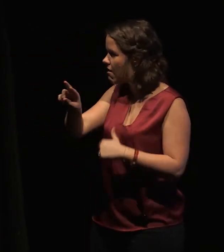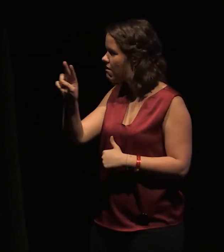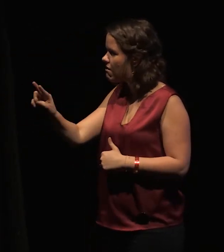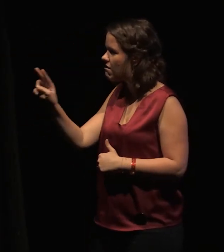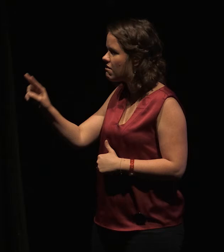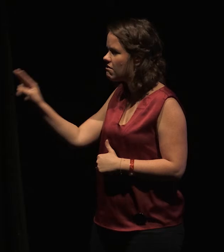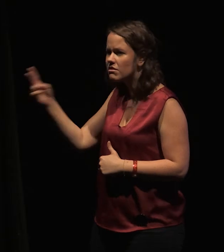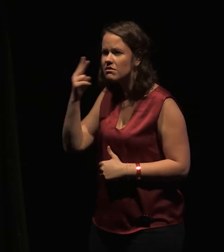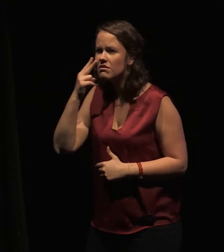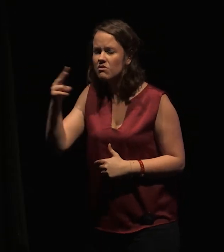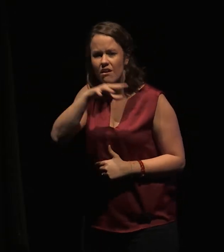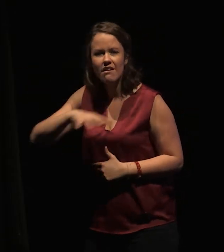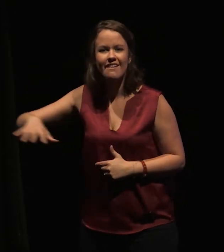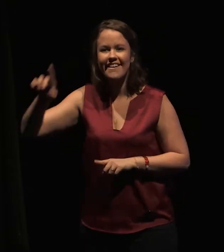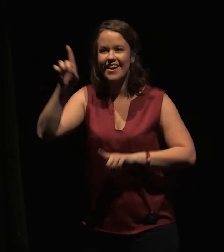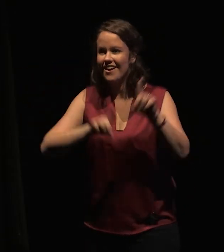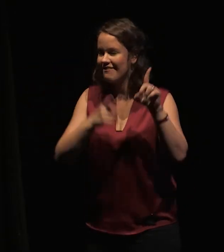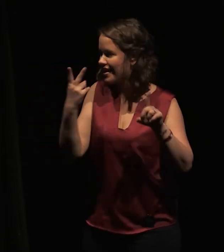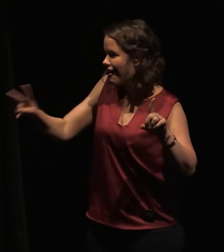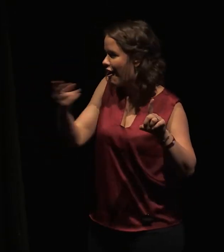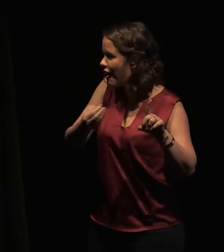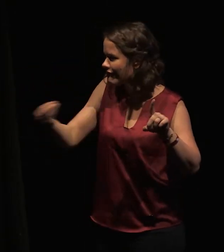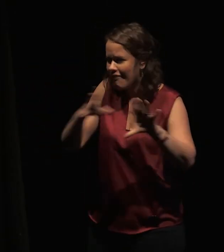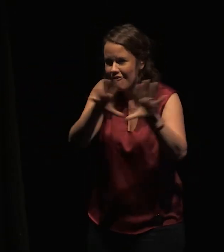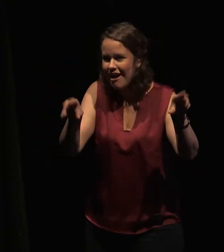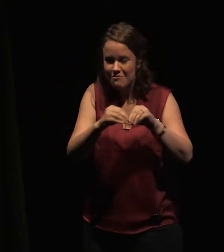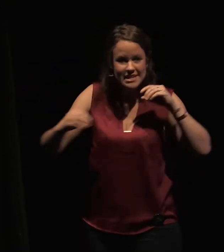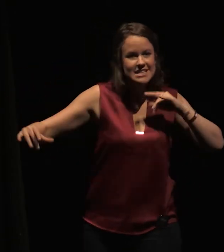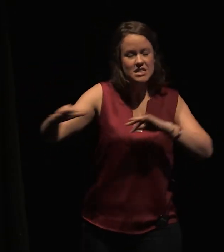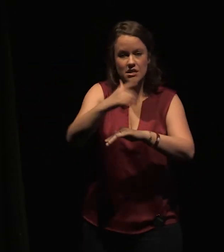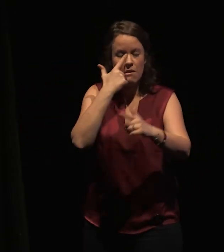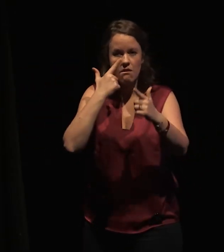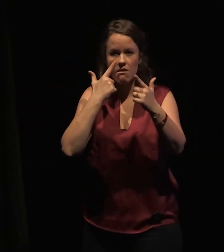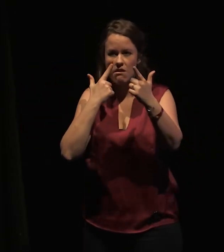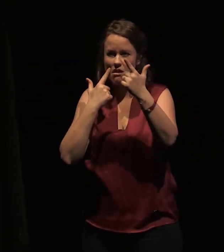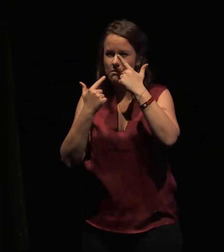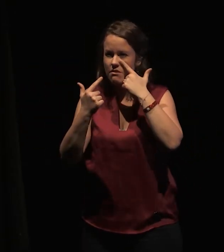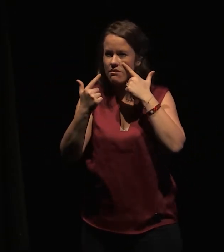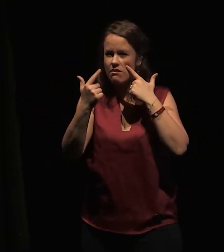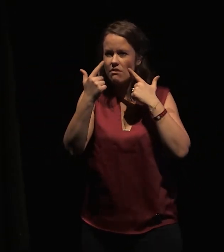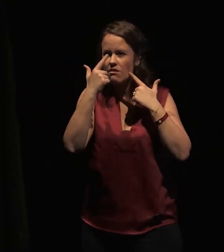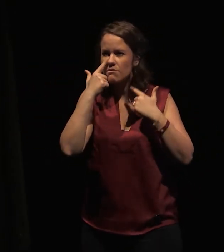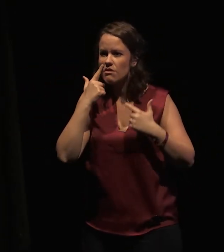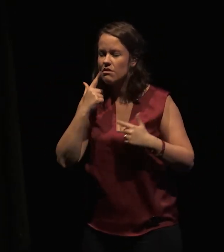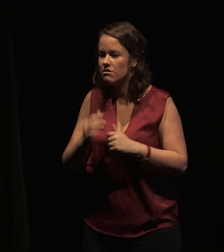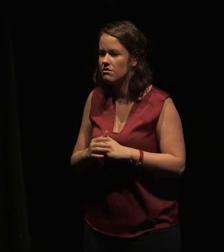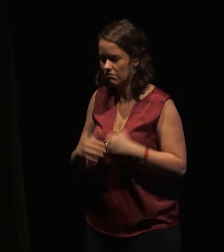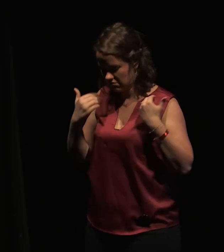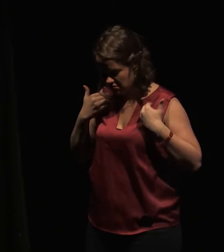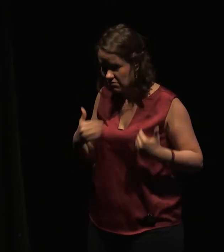pleurer la fête de leurs enfants. Et nous avons vu les visages de ceux qui précipiteront nos enfants par les fenêtres